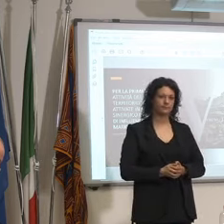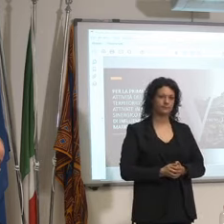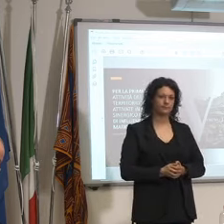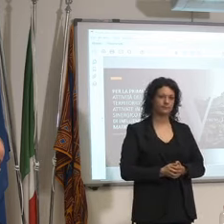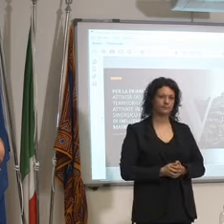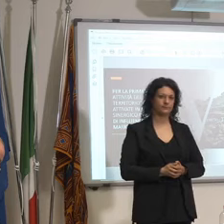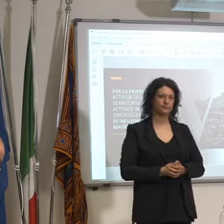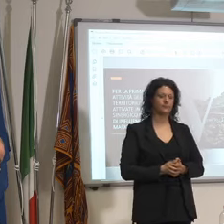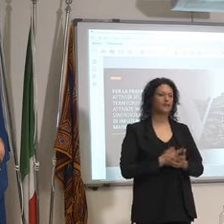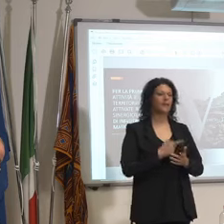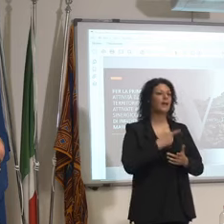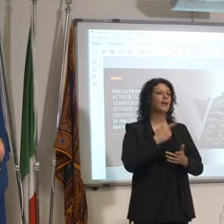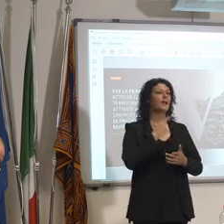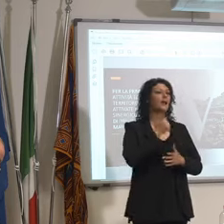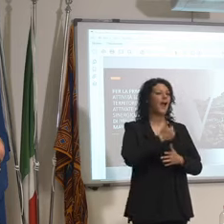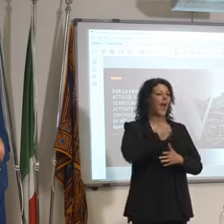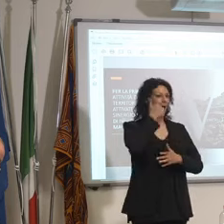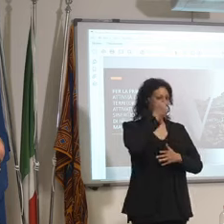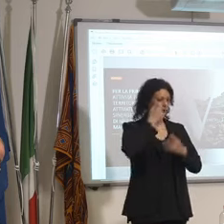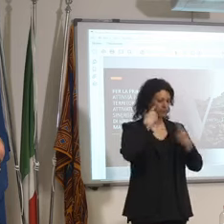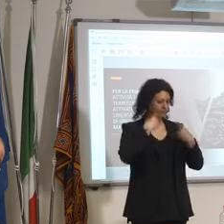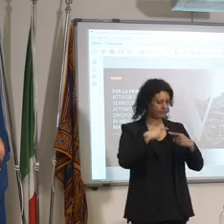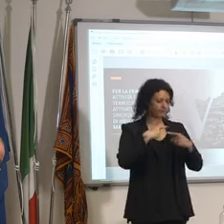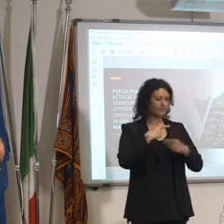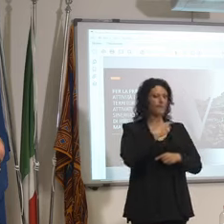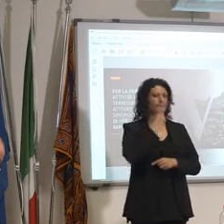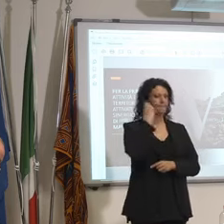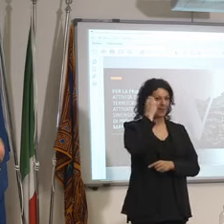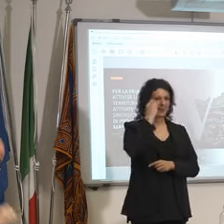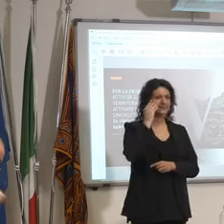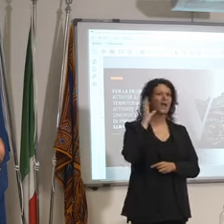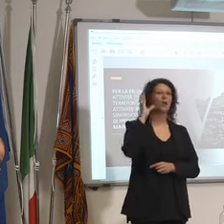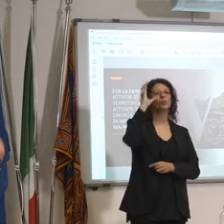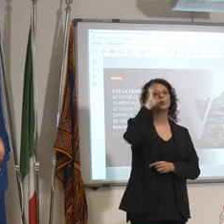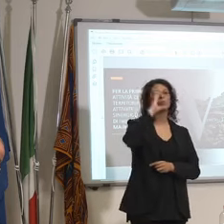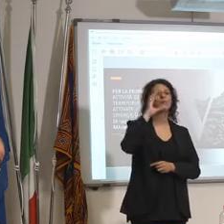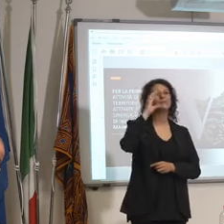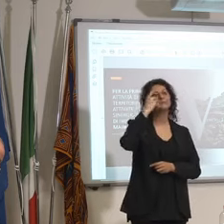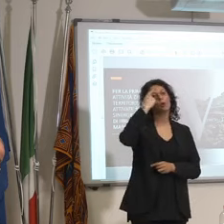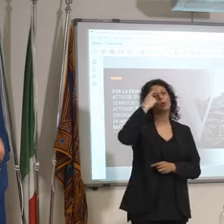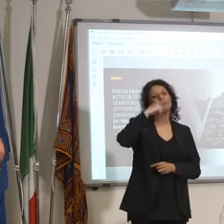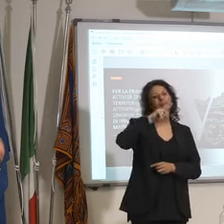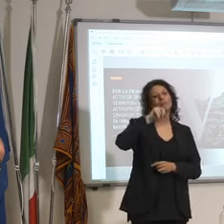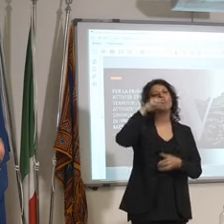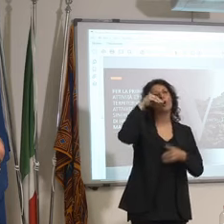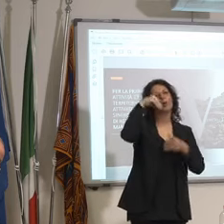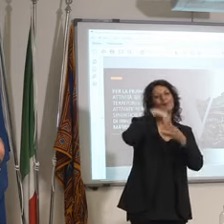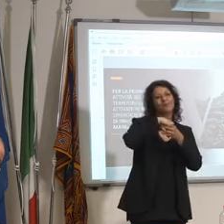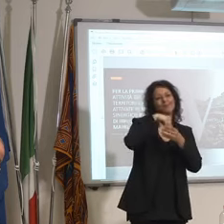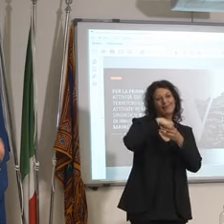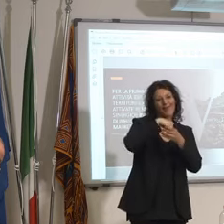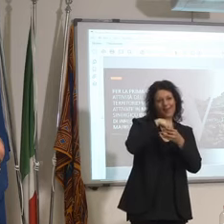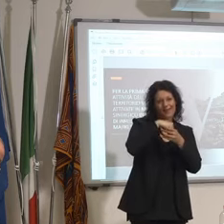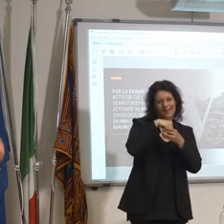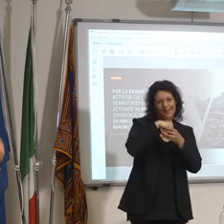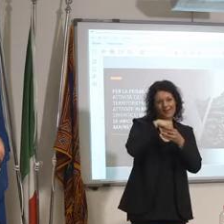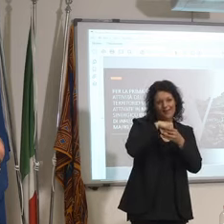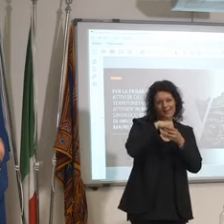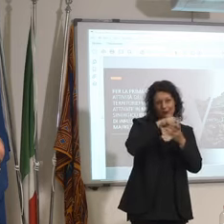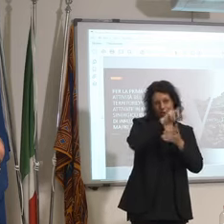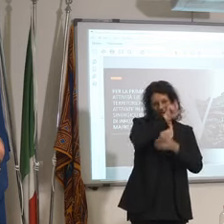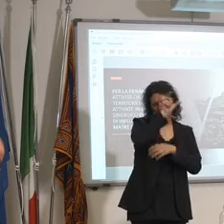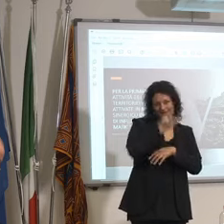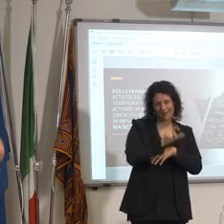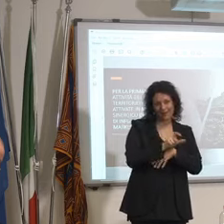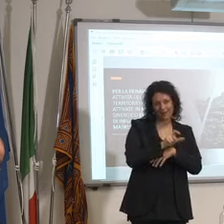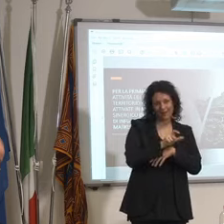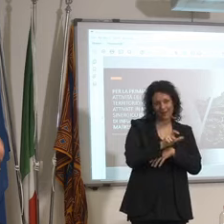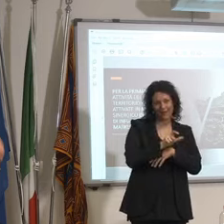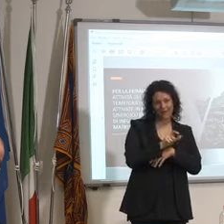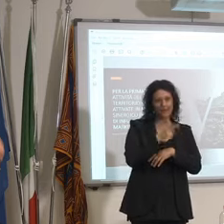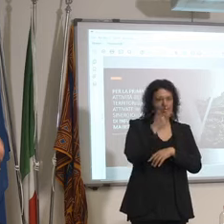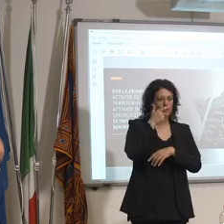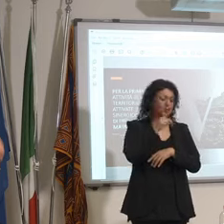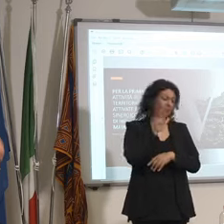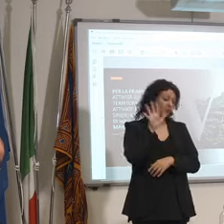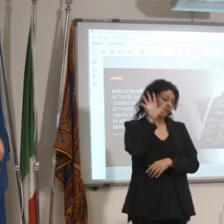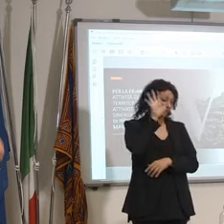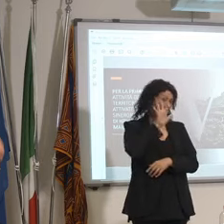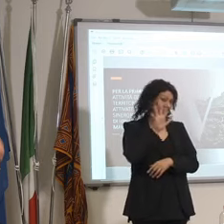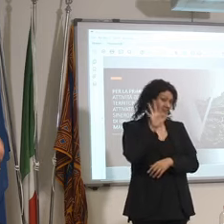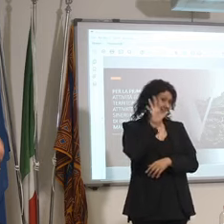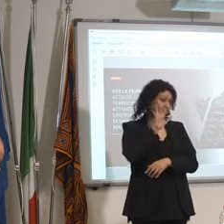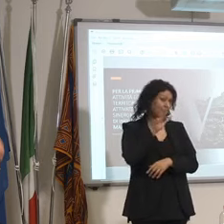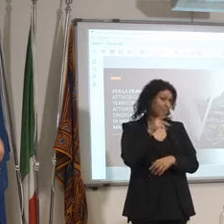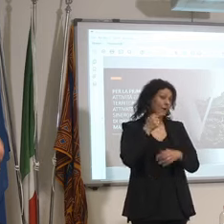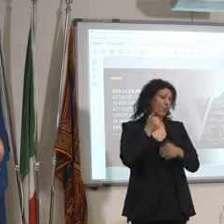turismo interno che non esterno hai detto prima giustamente che 50 milioni arrivano dall'estero però mi pare di capire che la tendenza quest'anno è di